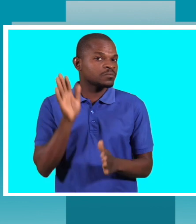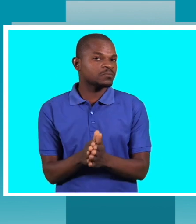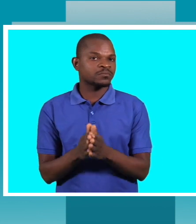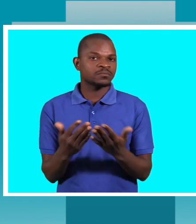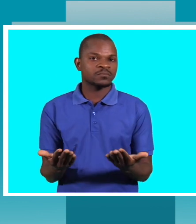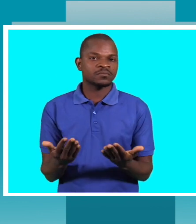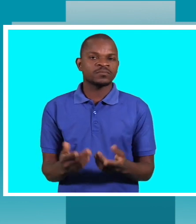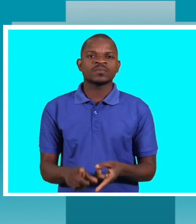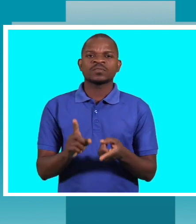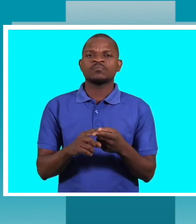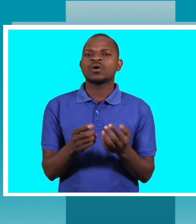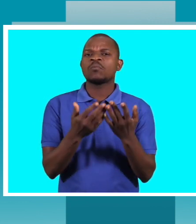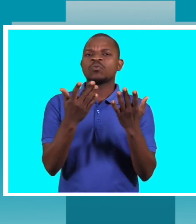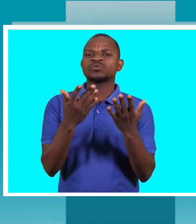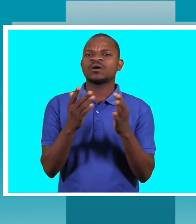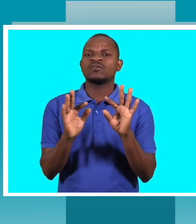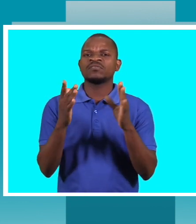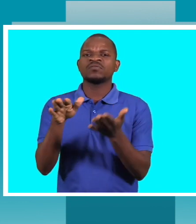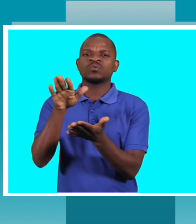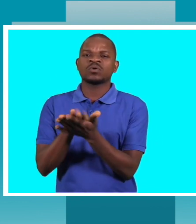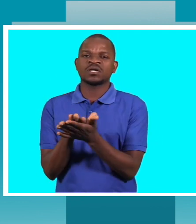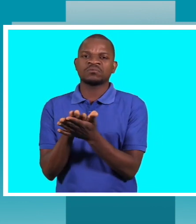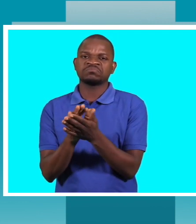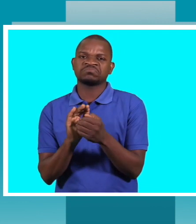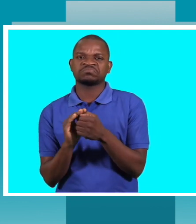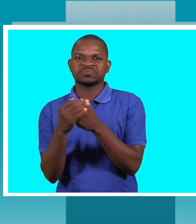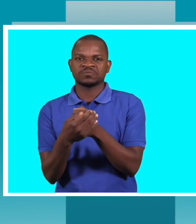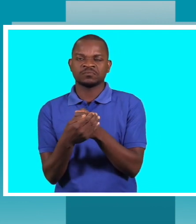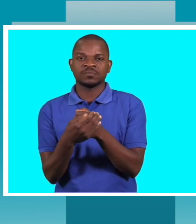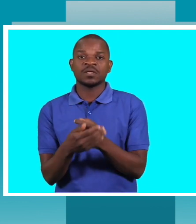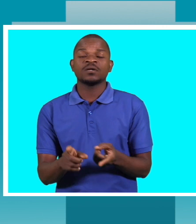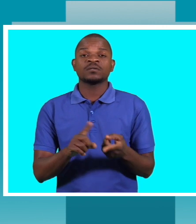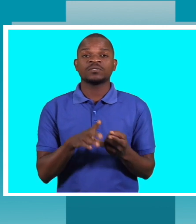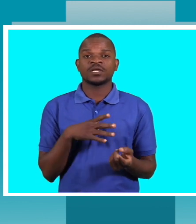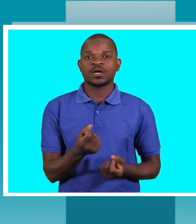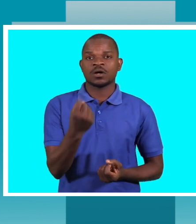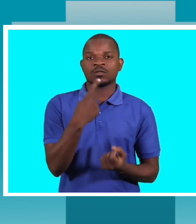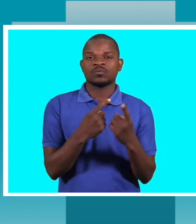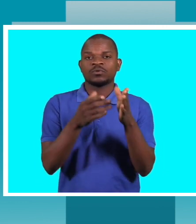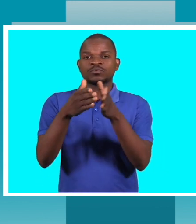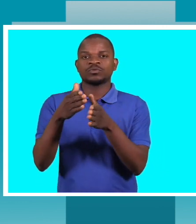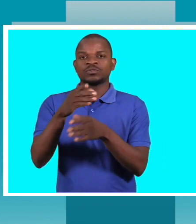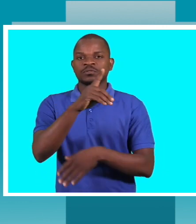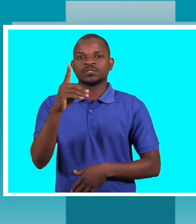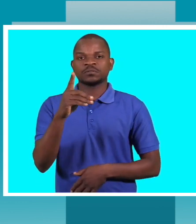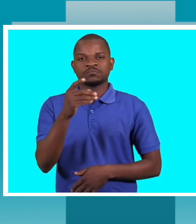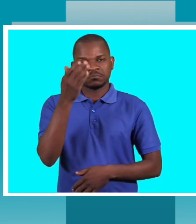porque muitos vivem em lugares fechados, temos pessoas com deficiência que não conhecem, por exemplo, a língua de sinais,